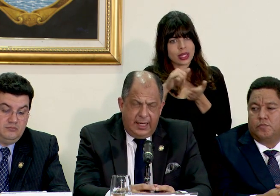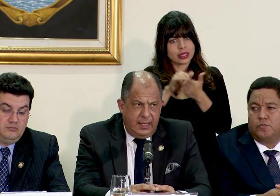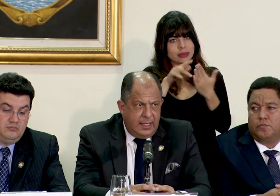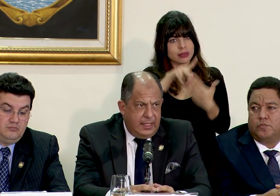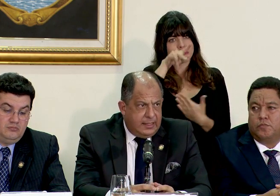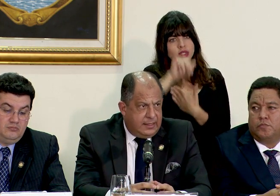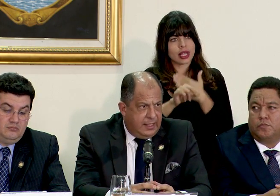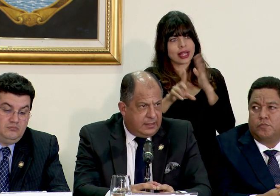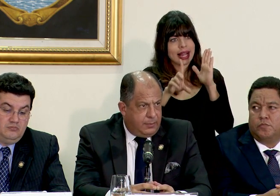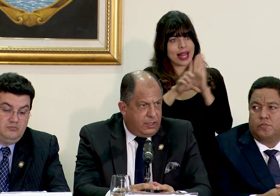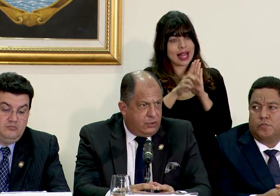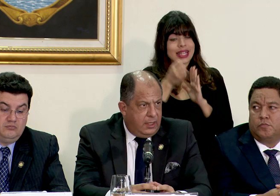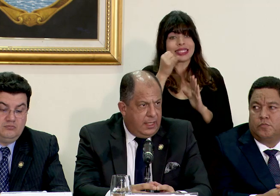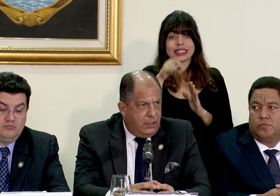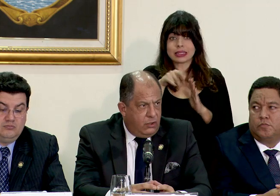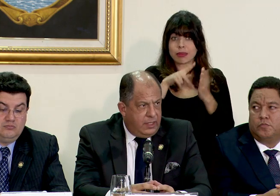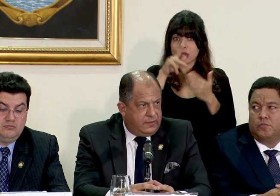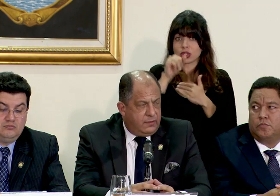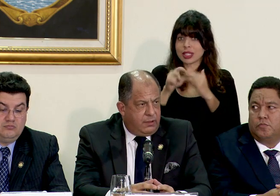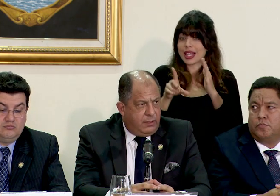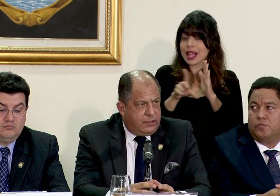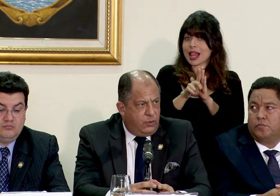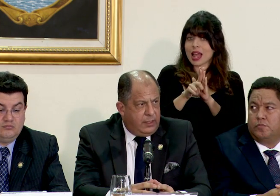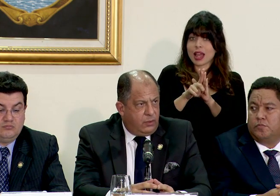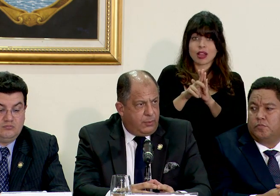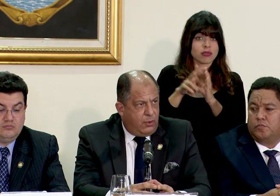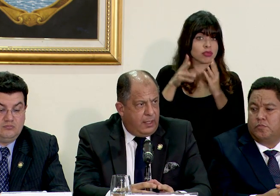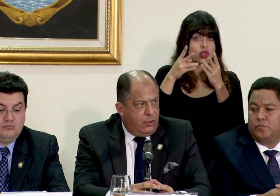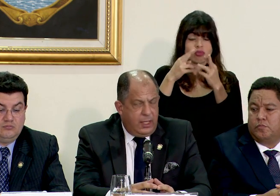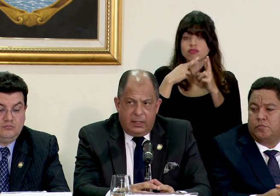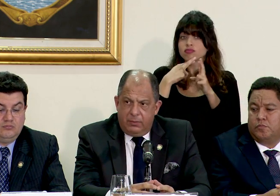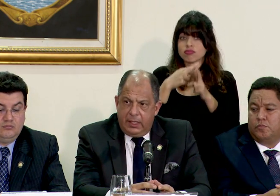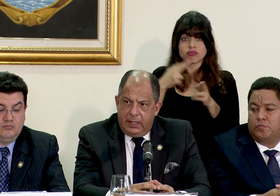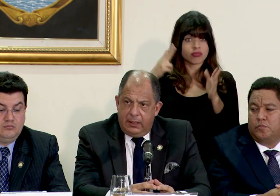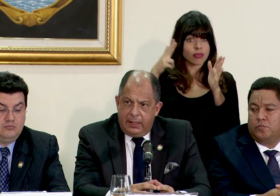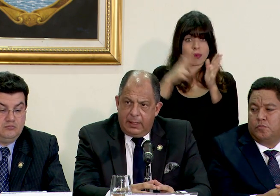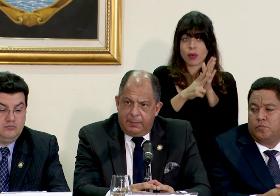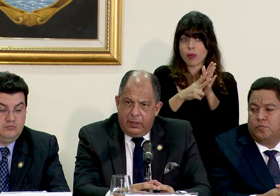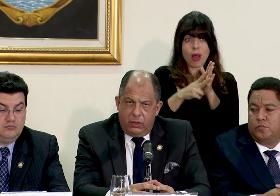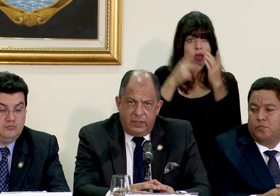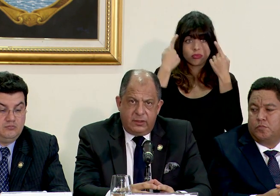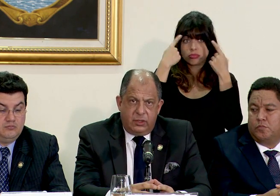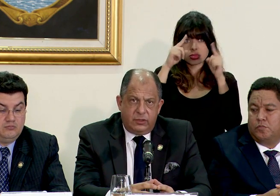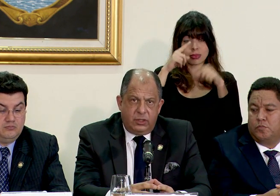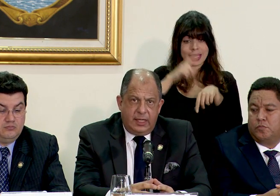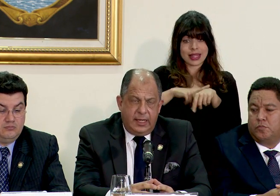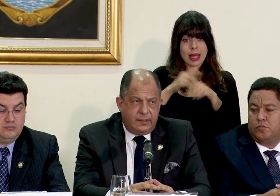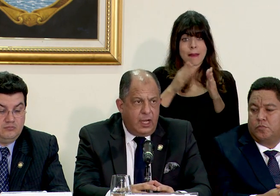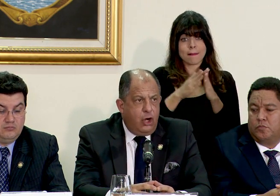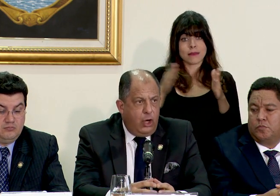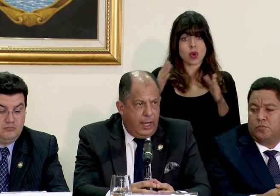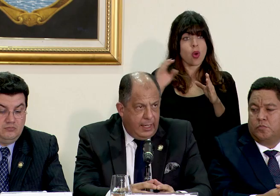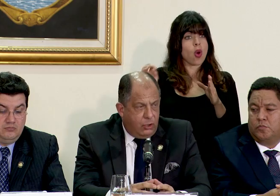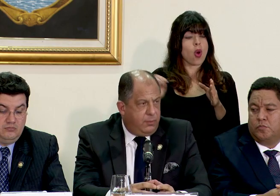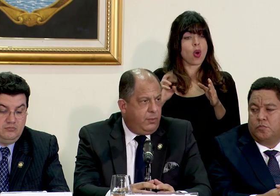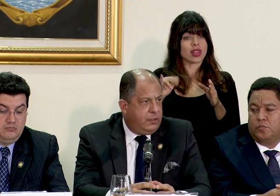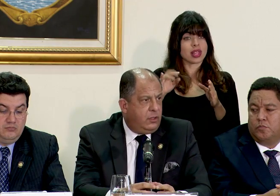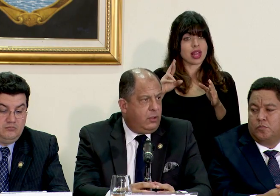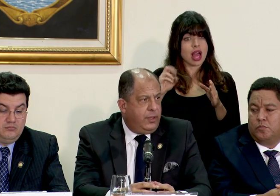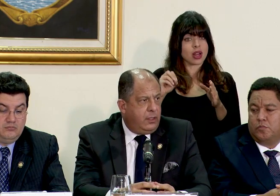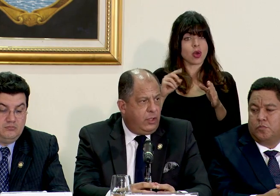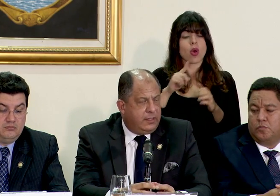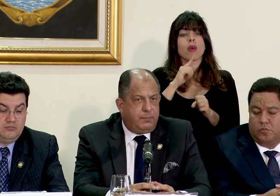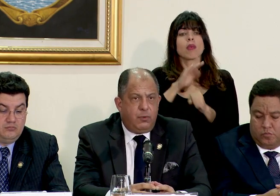proyecto de ley si este proyecto de ley no es resuelto aprobado en el periodo de sesiones ordinarias el